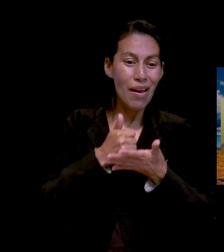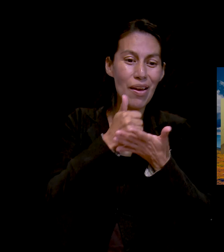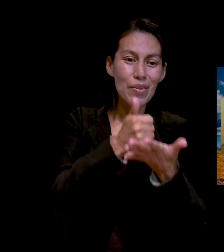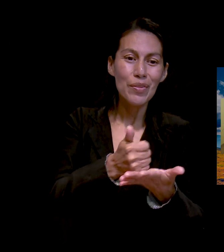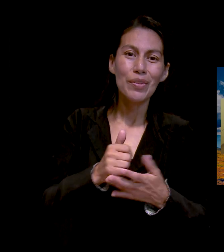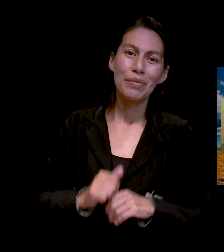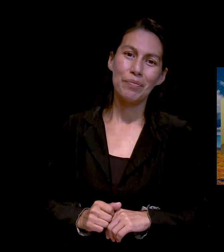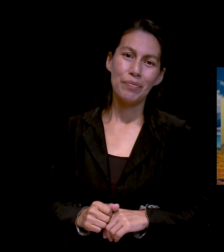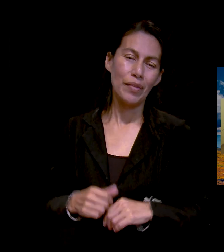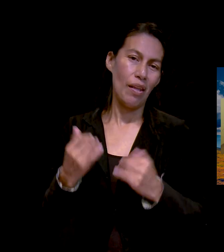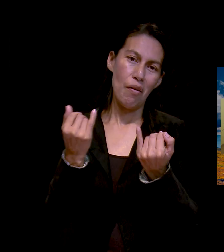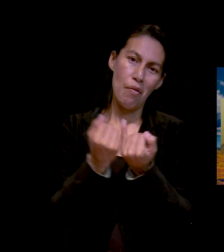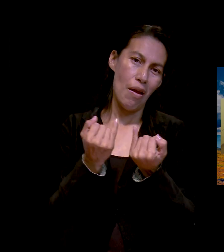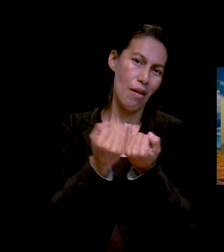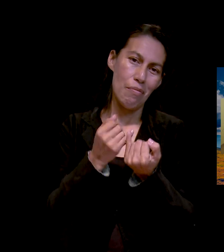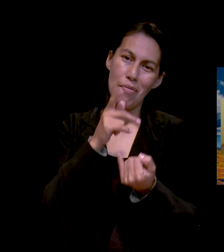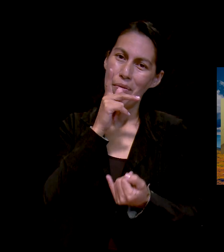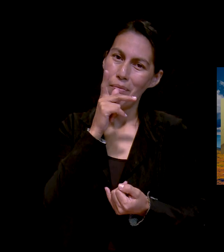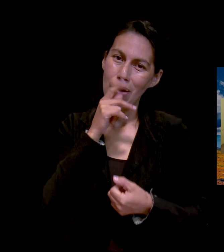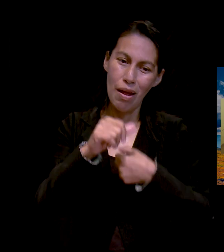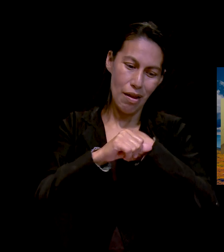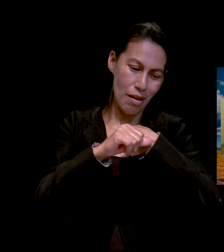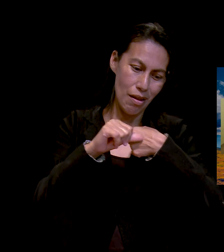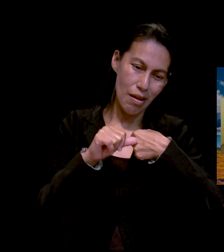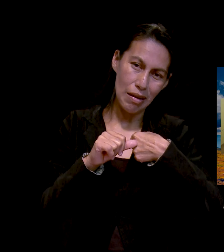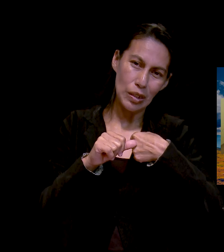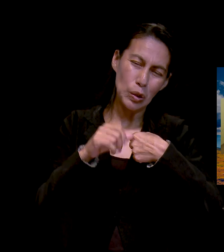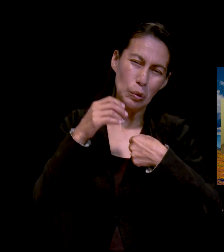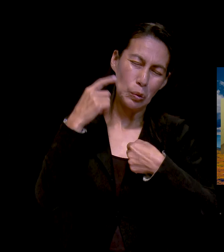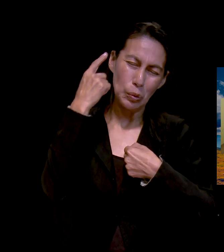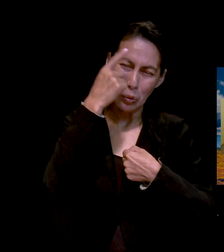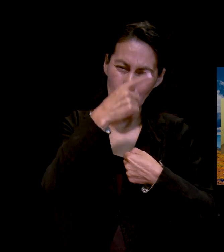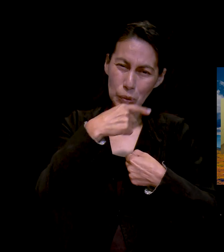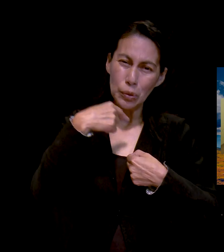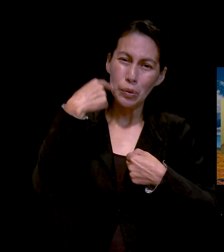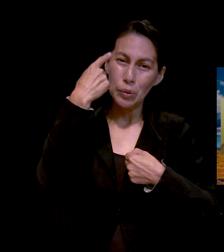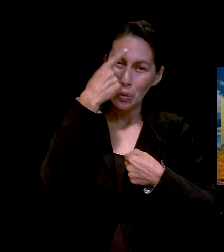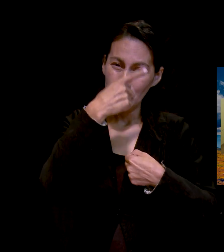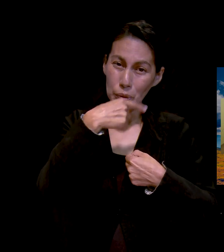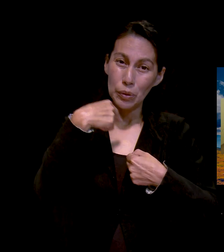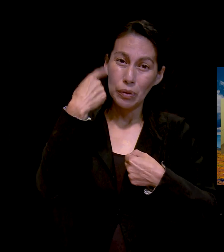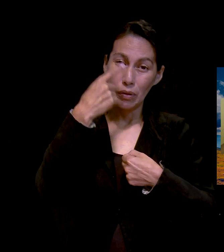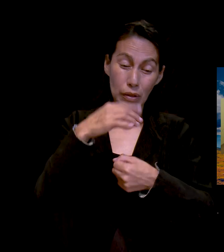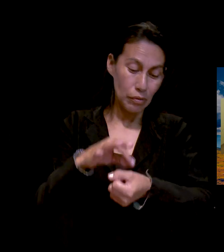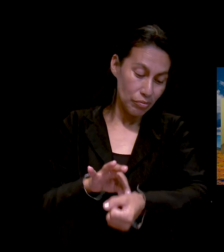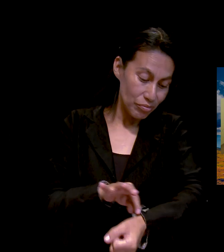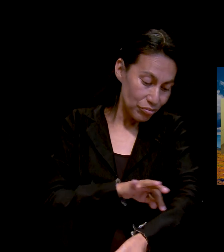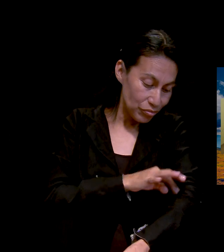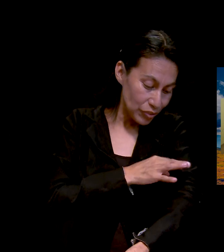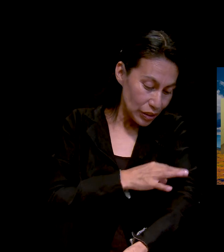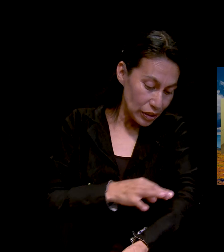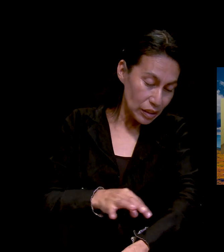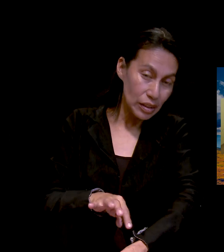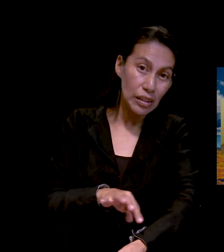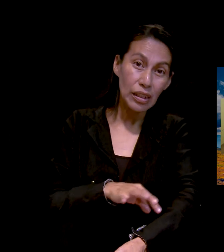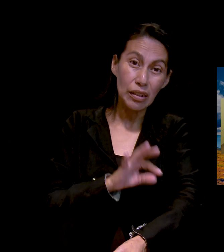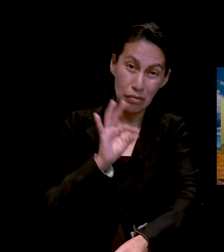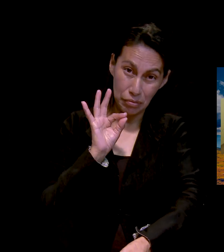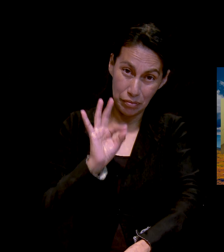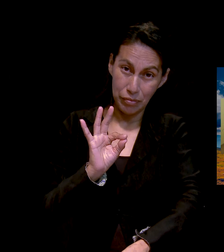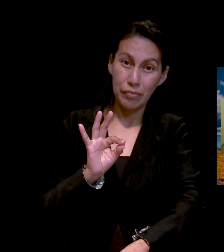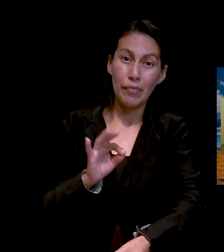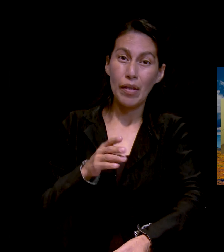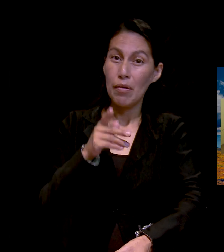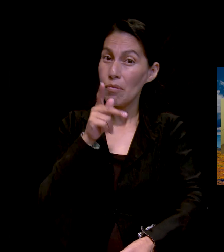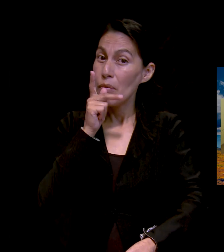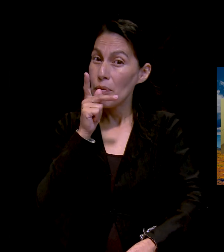la arteria pues había sido rota, entonces tardaron un poquito para podérsela poner bien y que mi papá pudiera tener